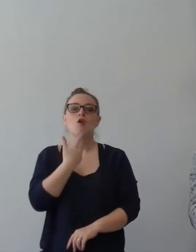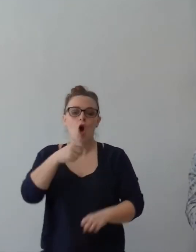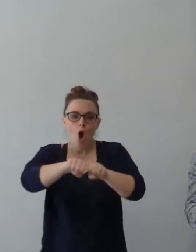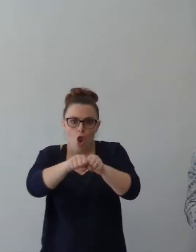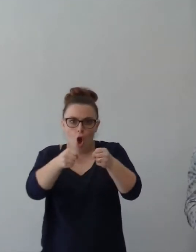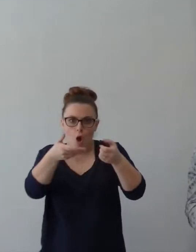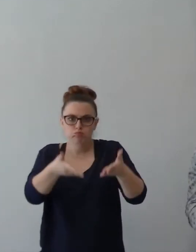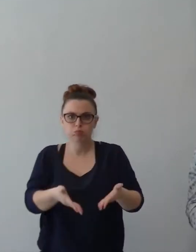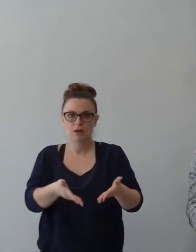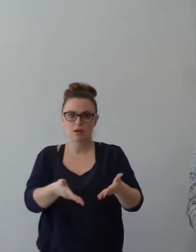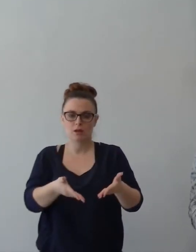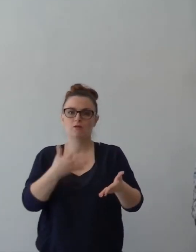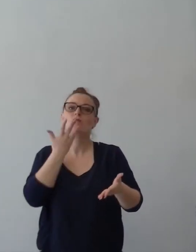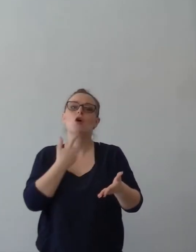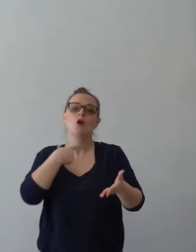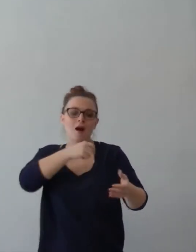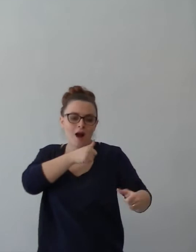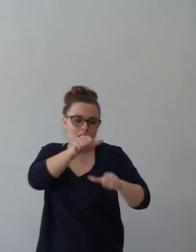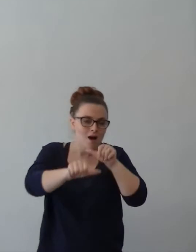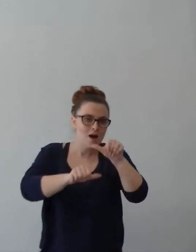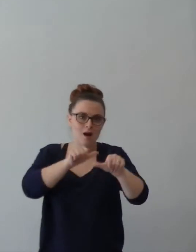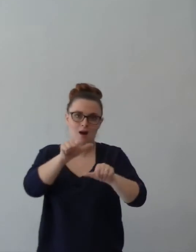percorso da troppo tempo?